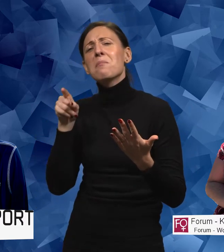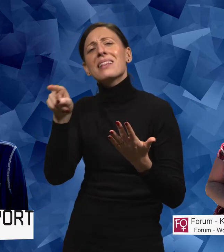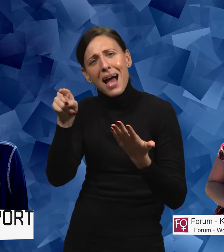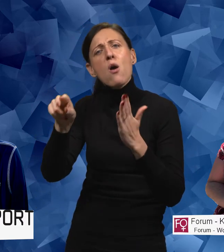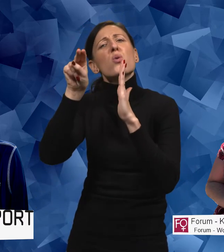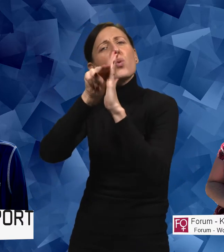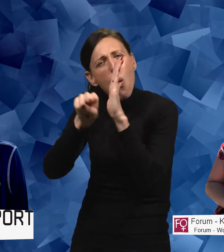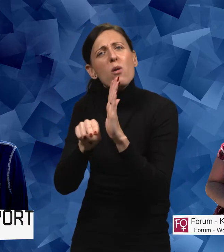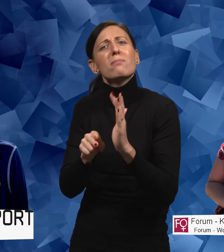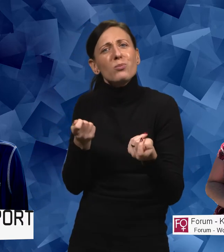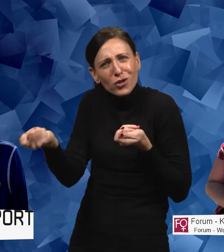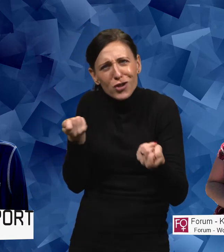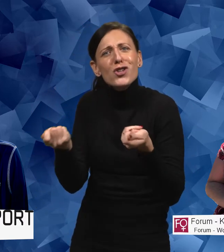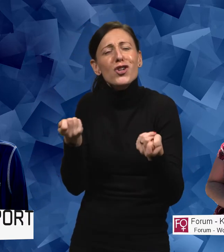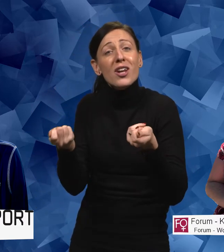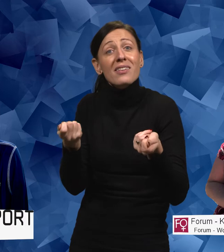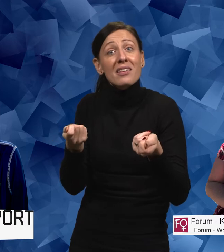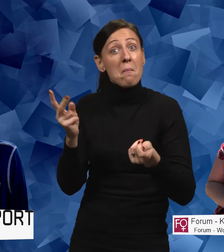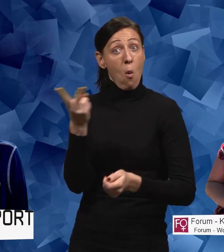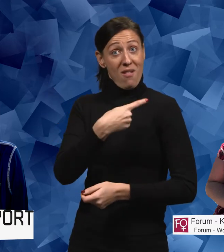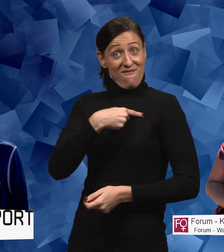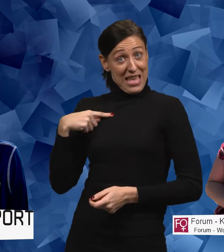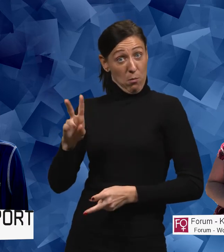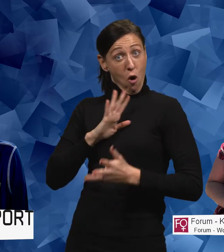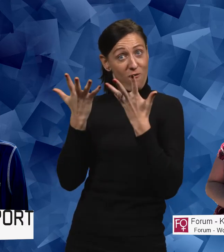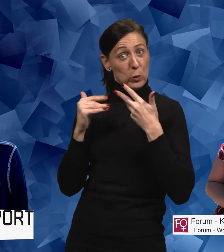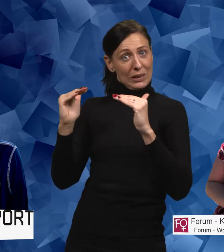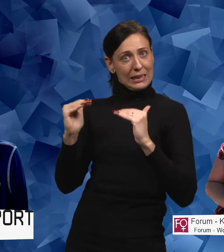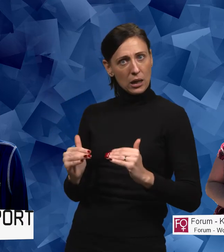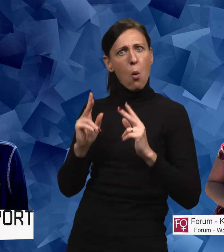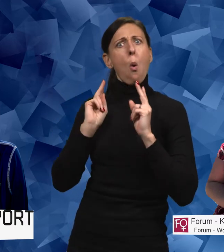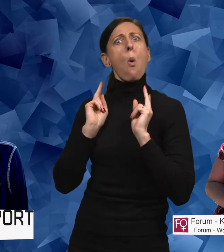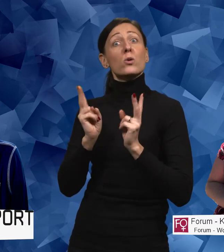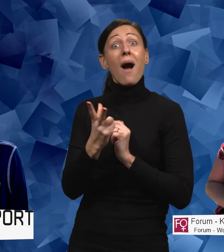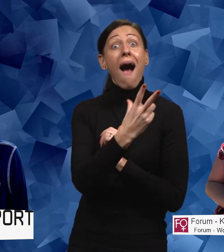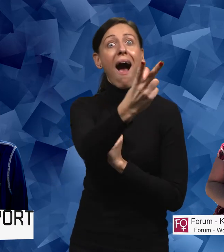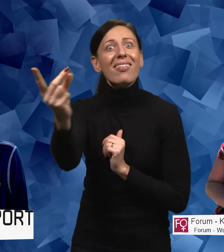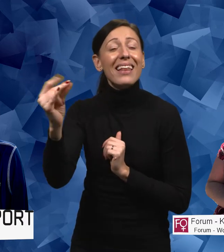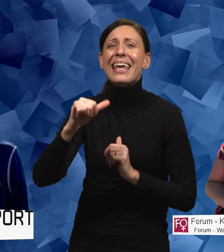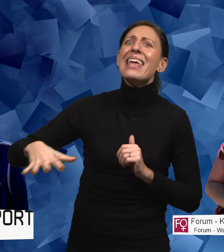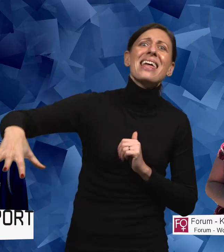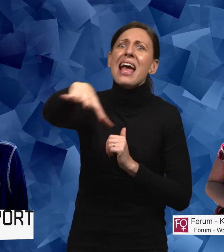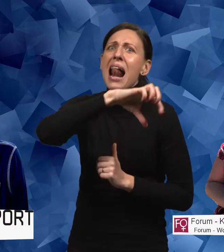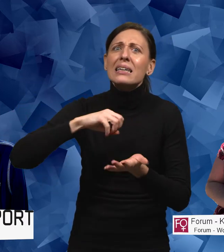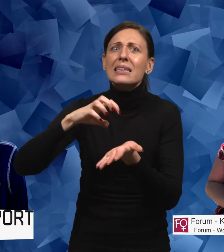Det är ju normer som styr oss. Både vi som har funktionsnedsättning och andra naturligtvis. Och hela samhället.